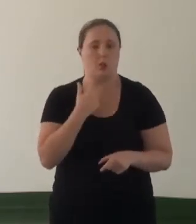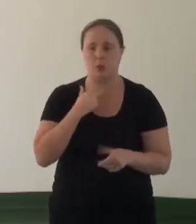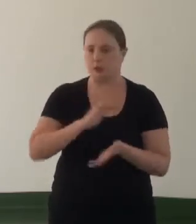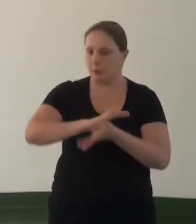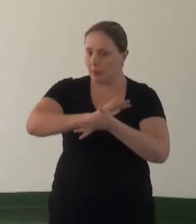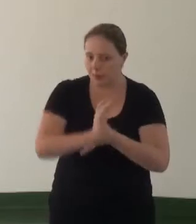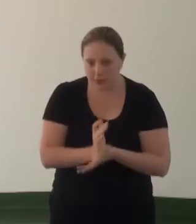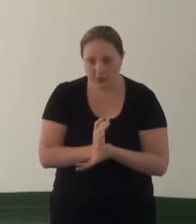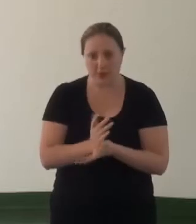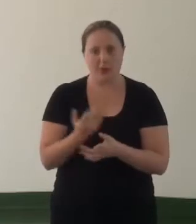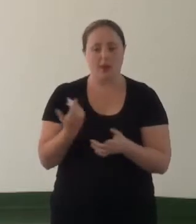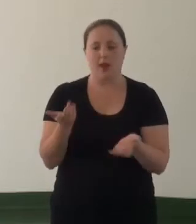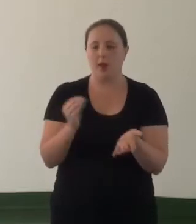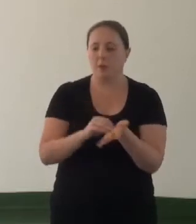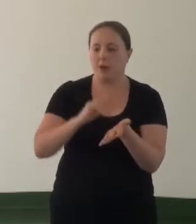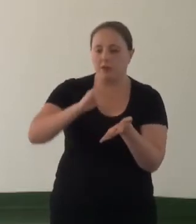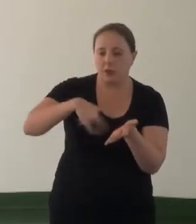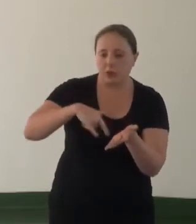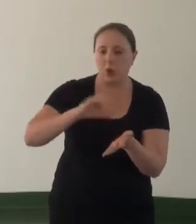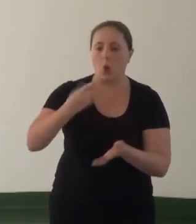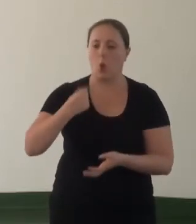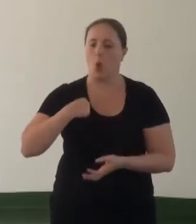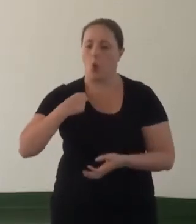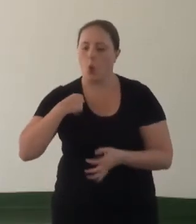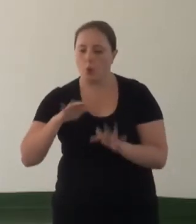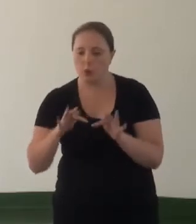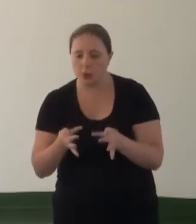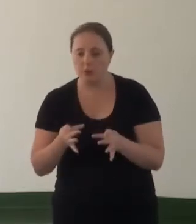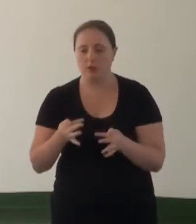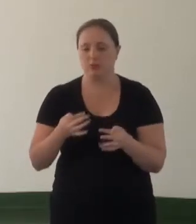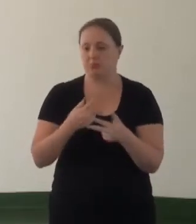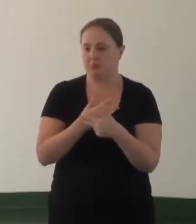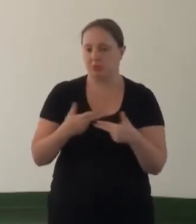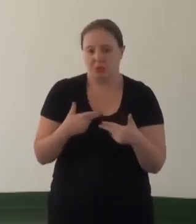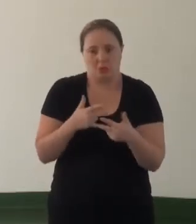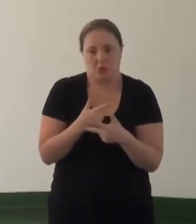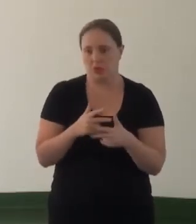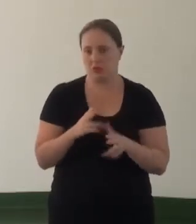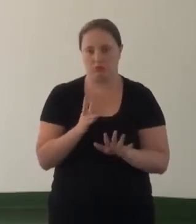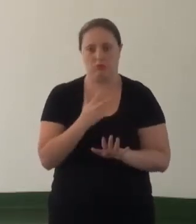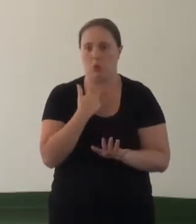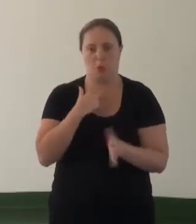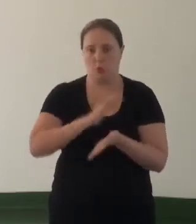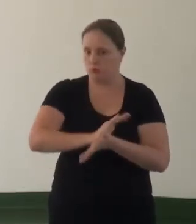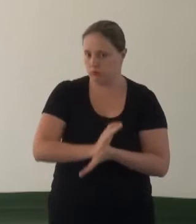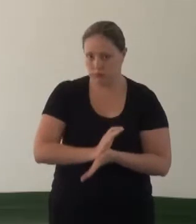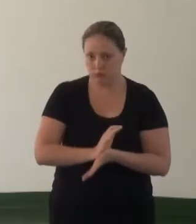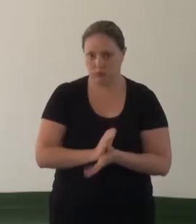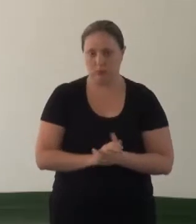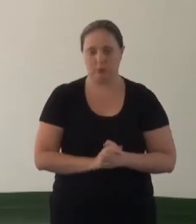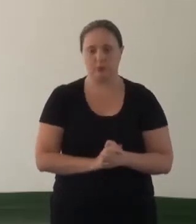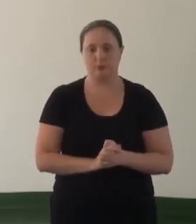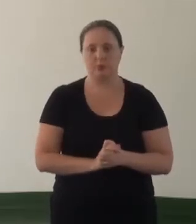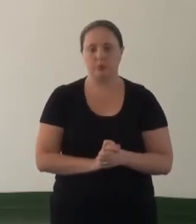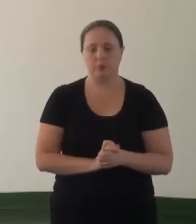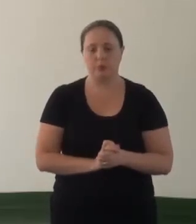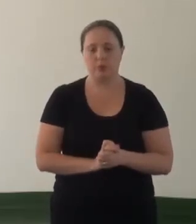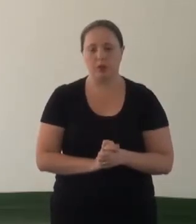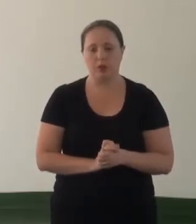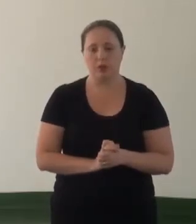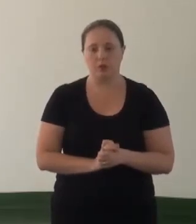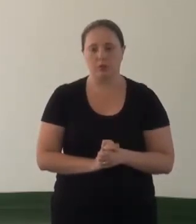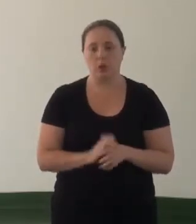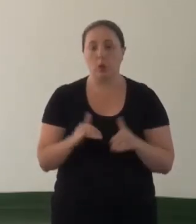tais como por falta de documento, vestimenta, por causa de porte, de pertences. 2. Quais